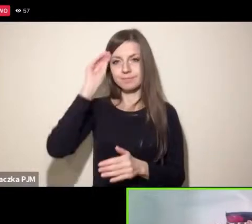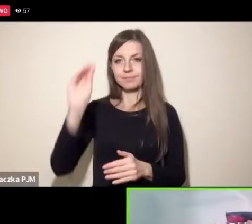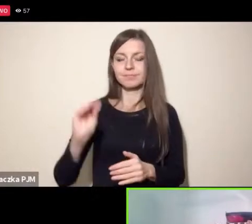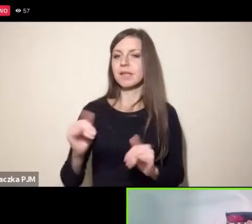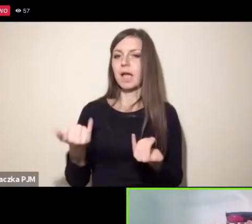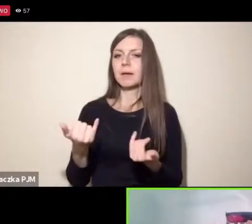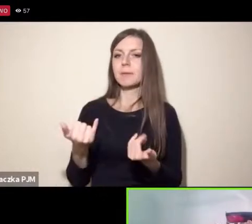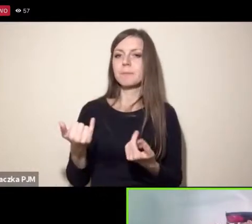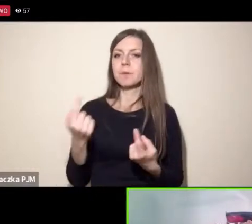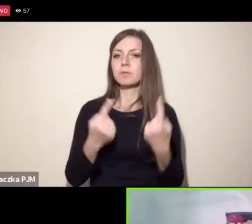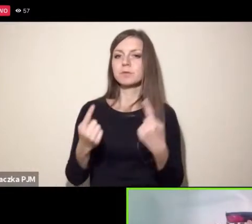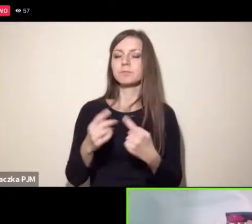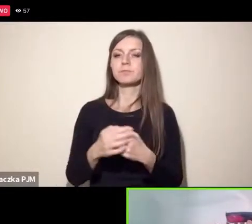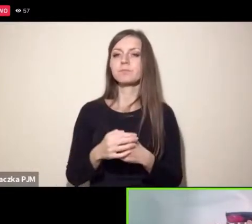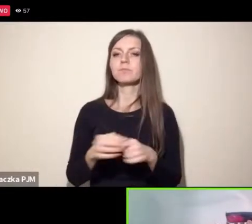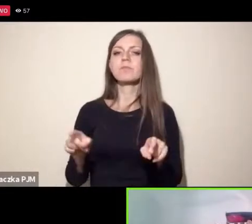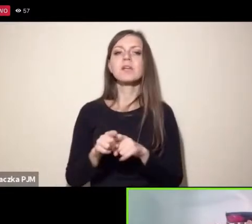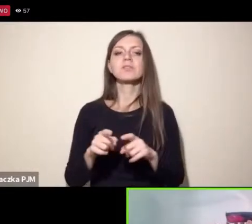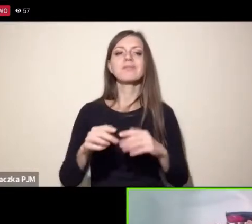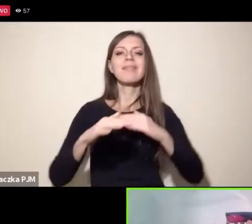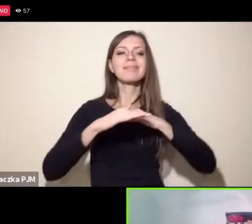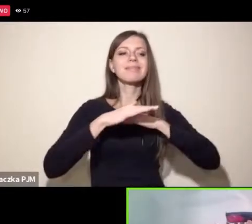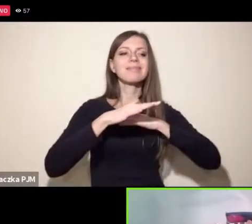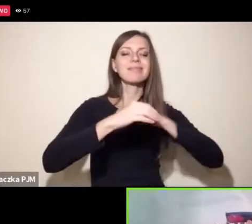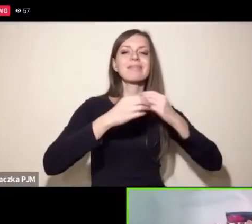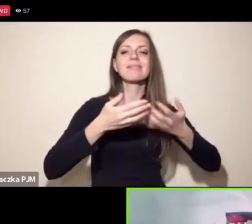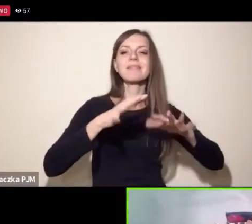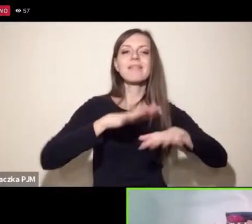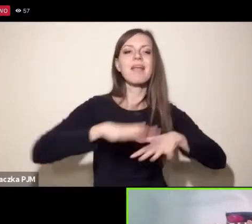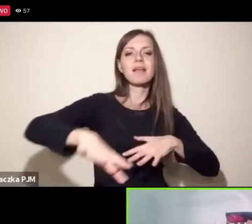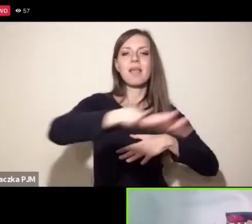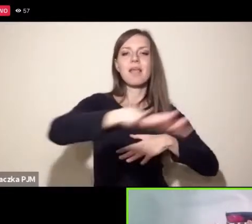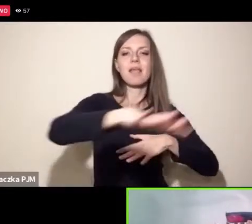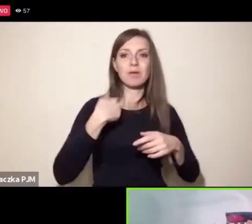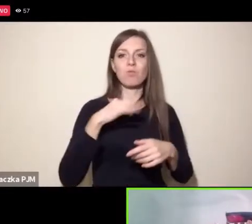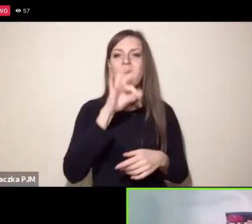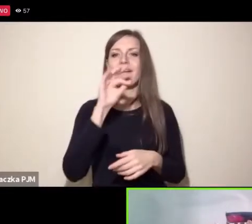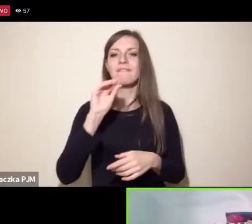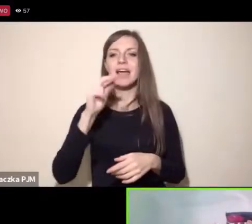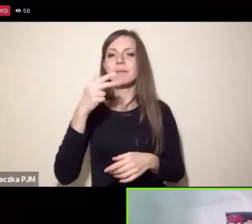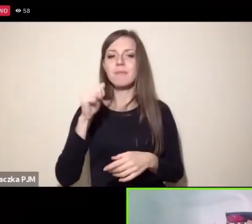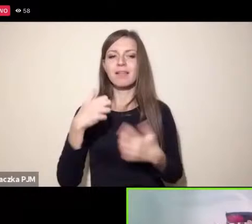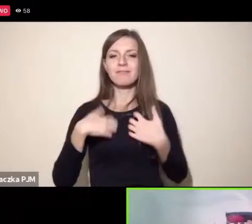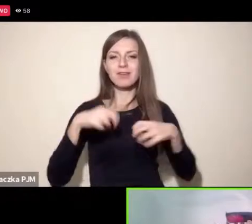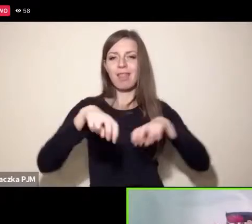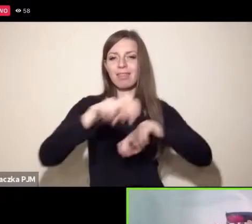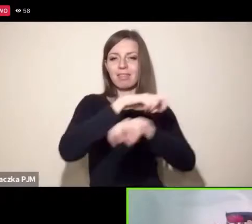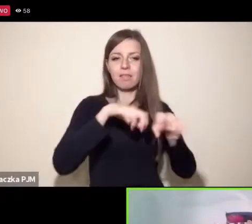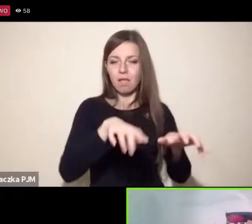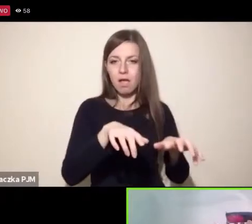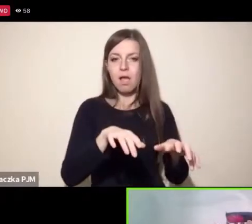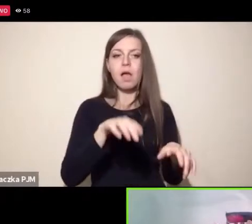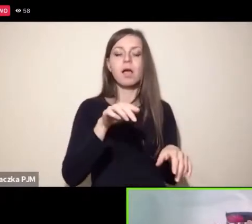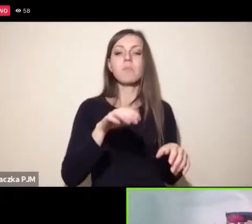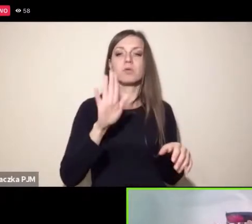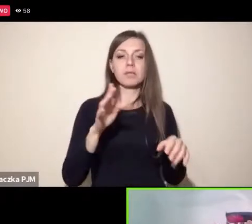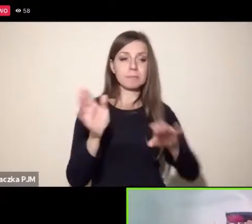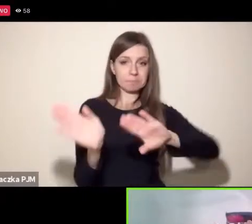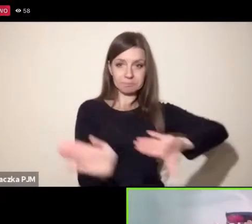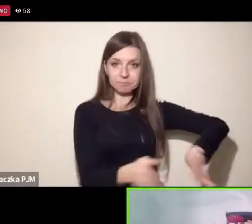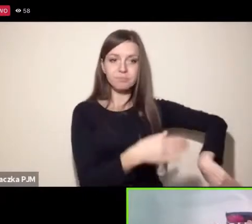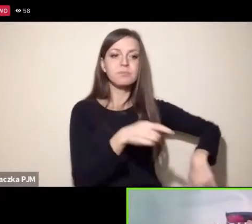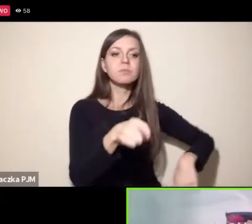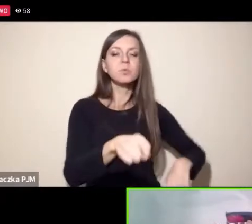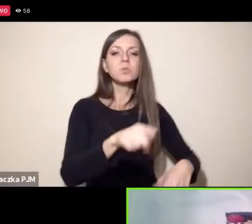rekultywacji terenów po fermach i tutaj też również trzeba byłoby wskazać jakąś